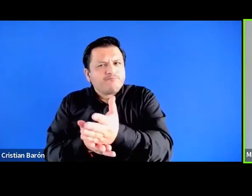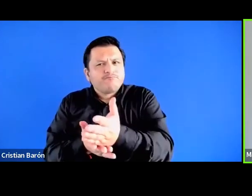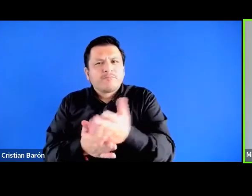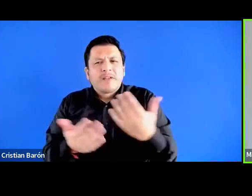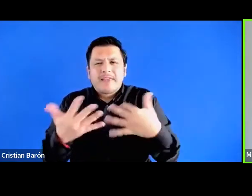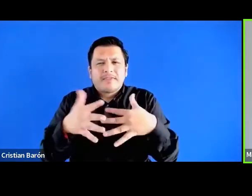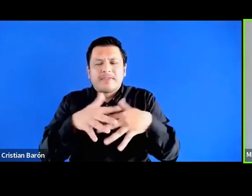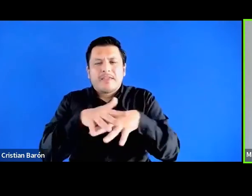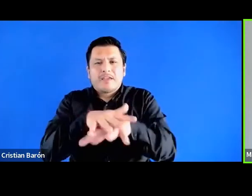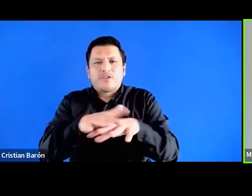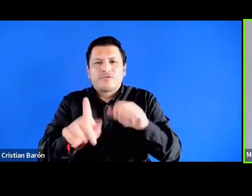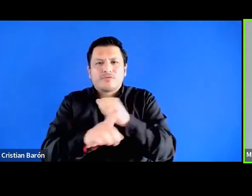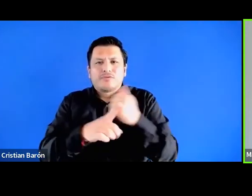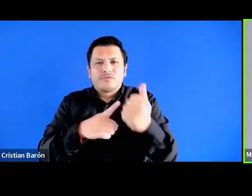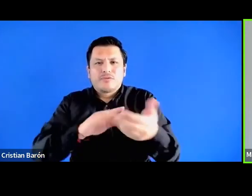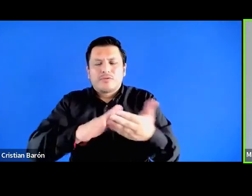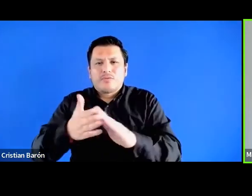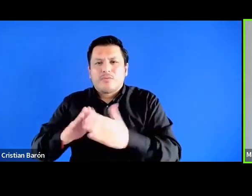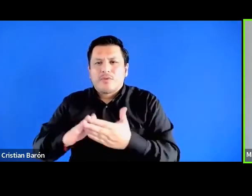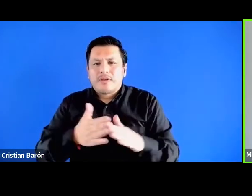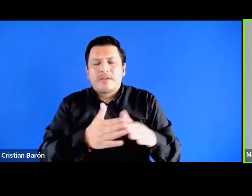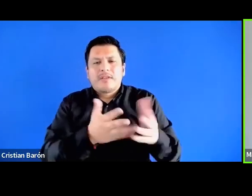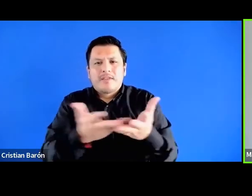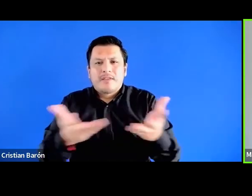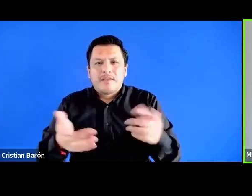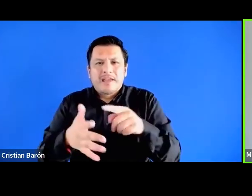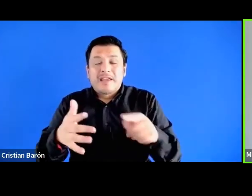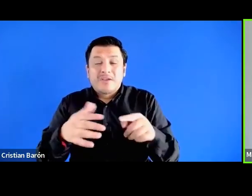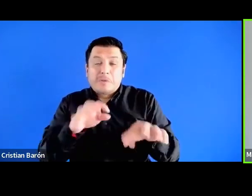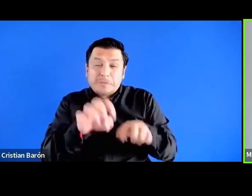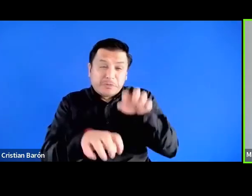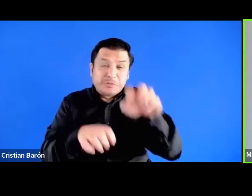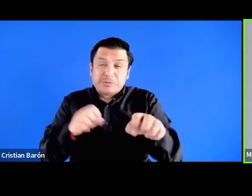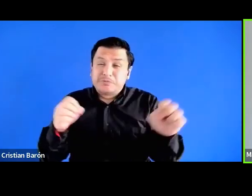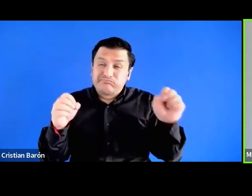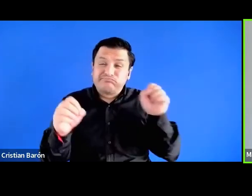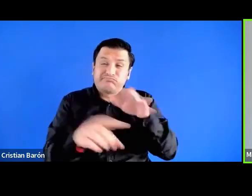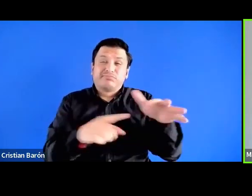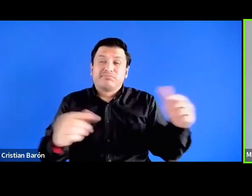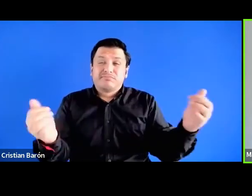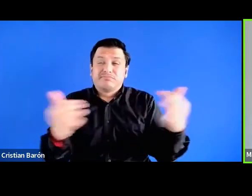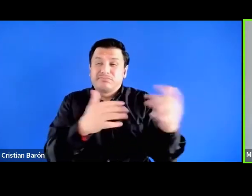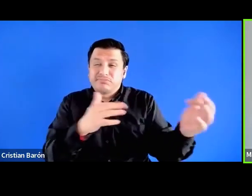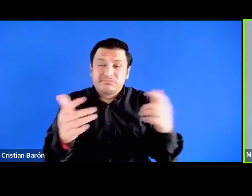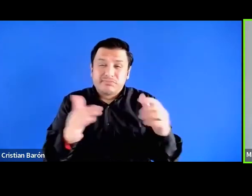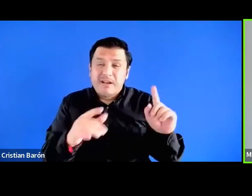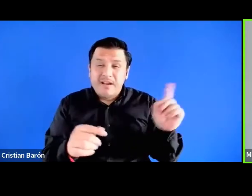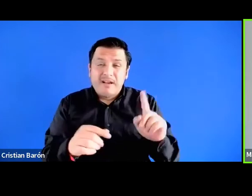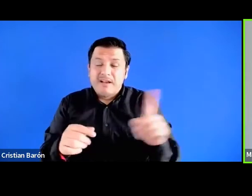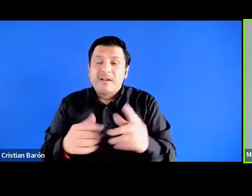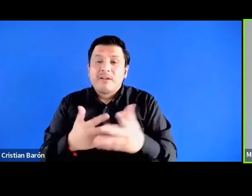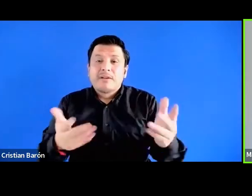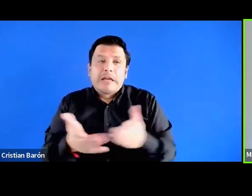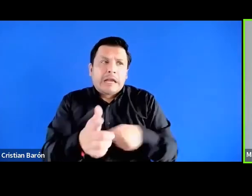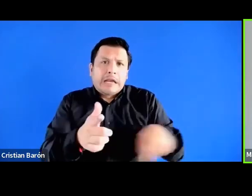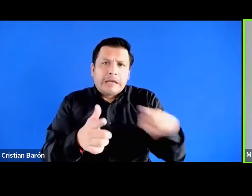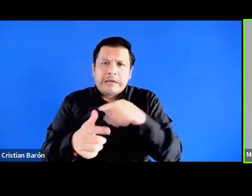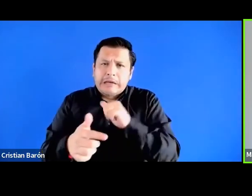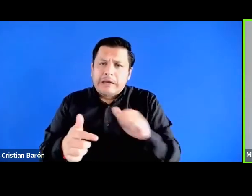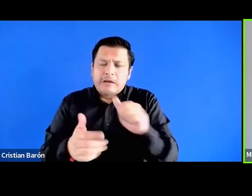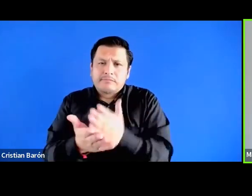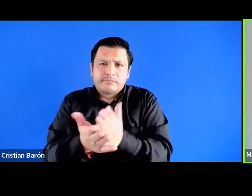social de sus comunidades que ha sido completamente desgarrado, violentado por este conflicto larguísimo. Entonces, pero